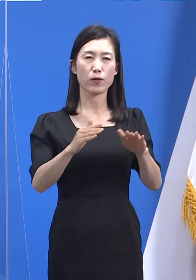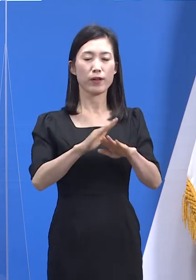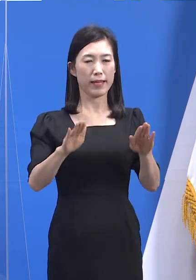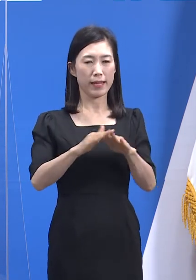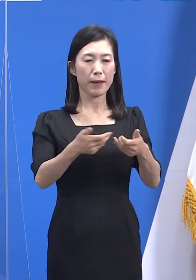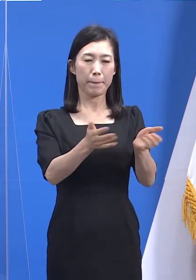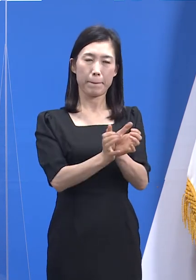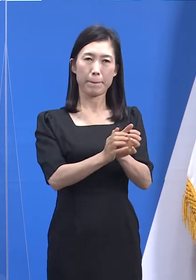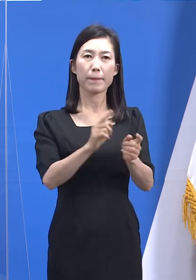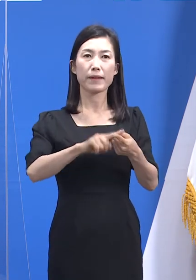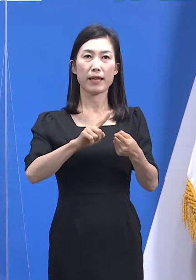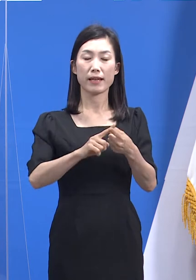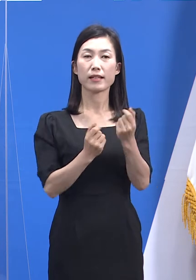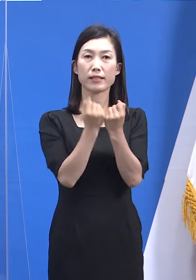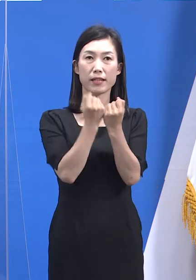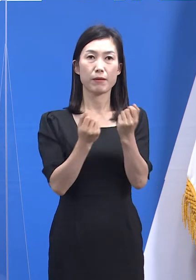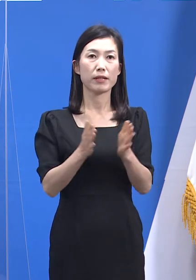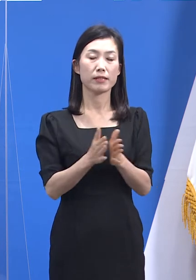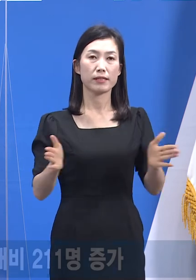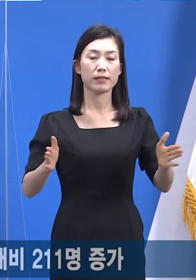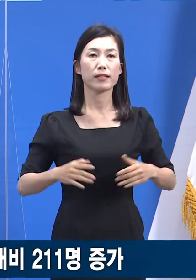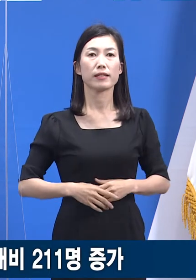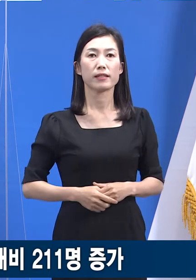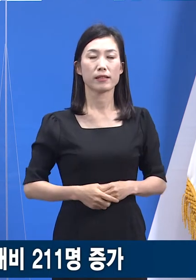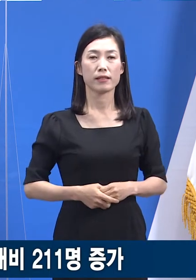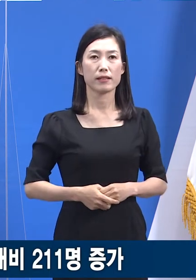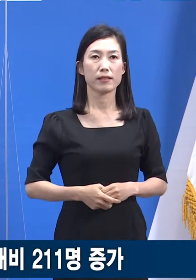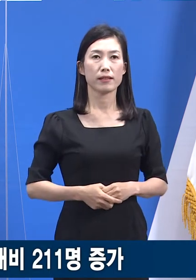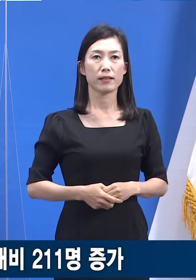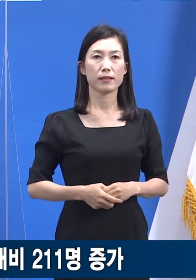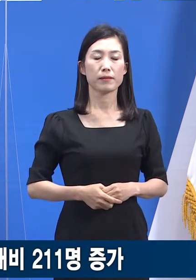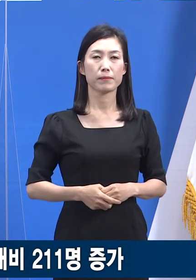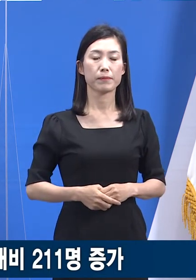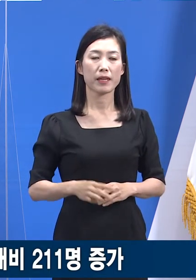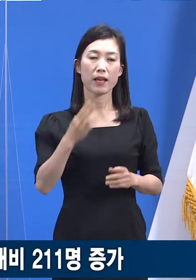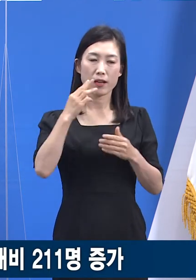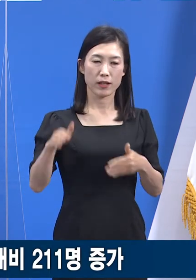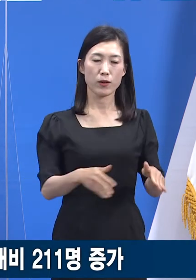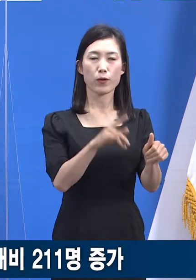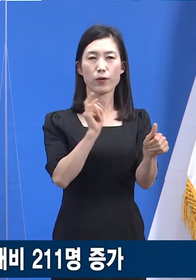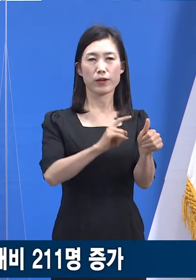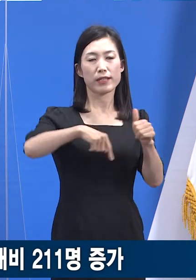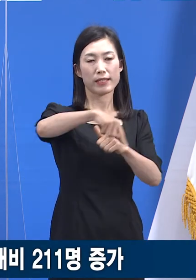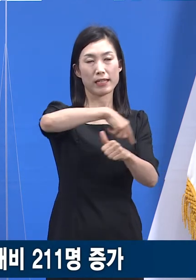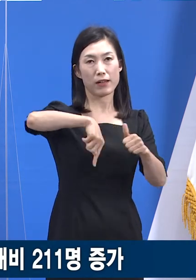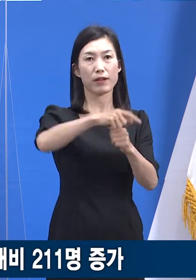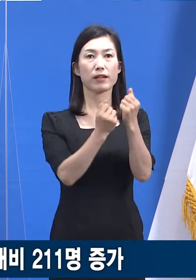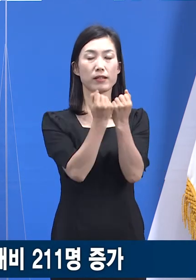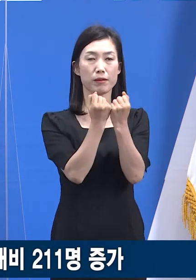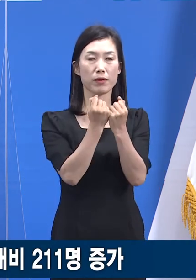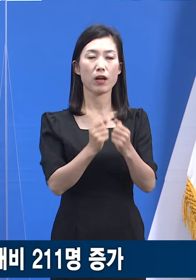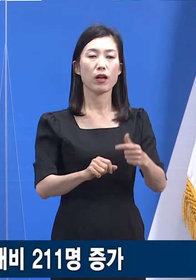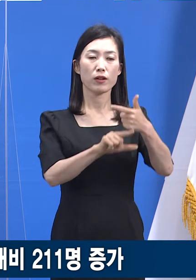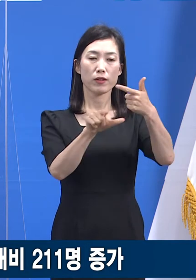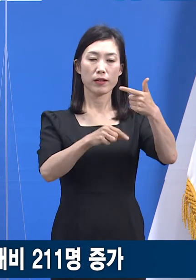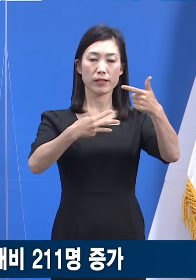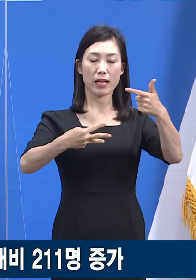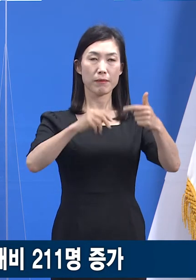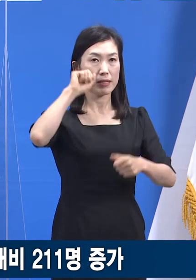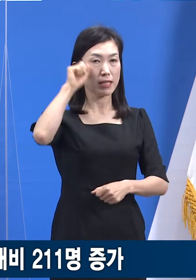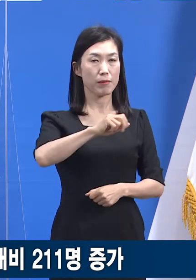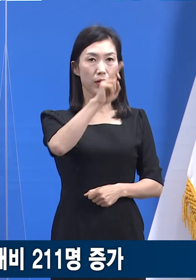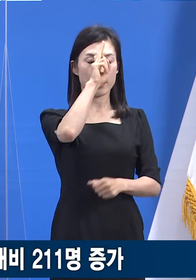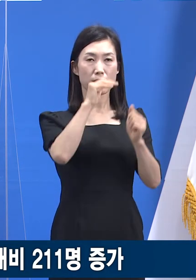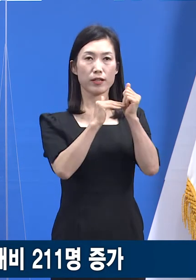관련 정례 기자회견을 시작하겠습니다. 경기도의 확진자 발생 현황입니다. 6월 3일 0시